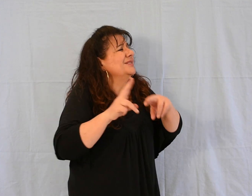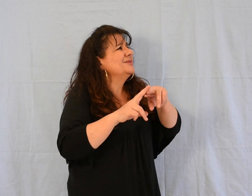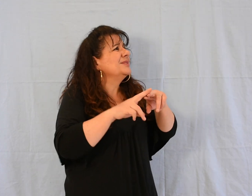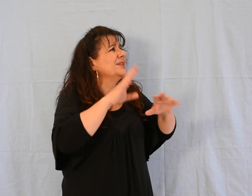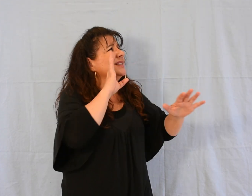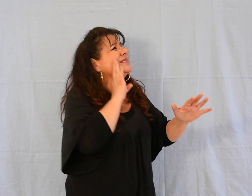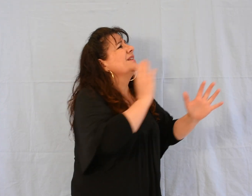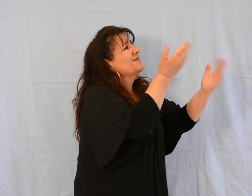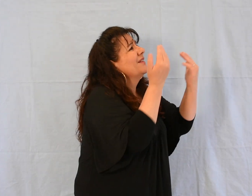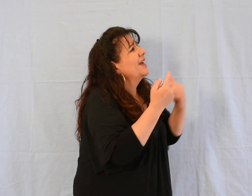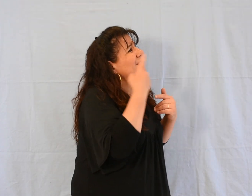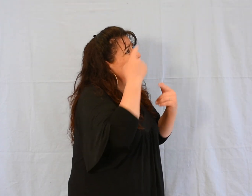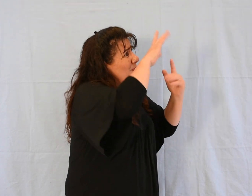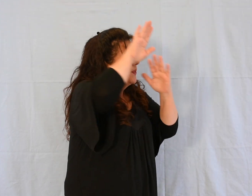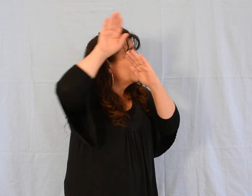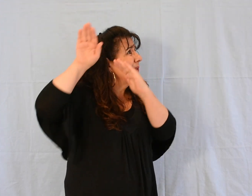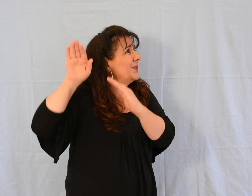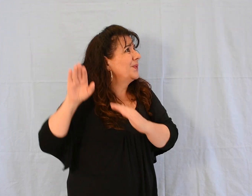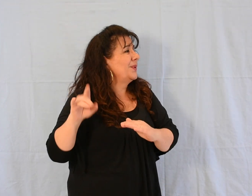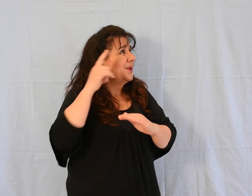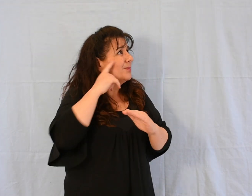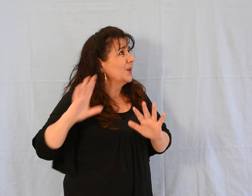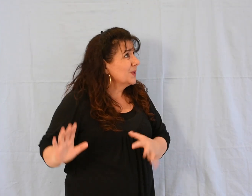Viens lui imposer les mains pour qu'elle soit sauvée et qu'elle vive.